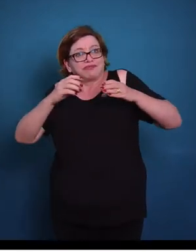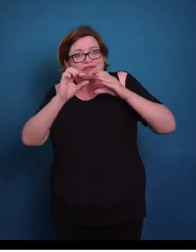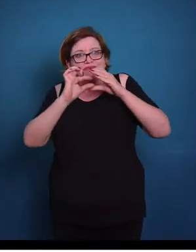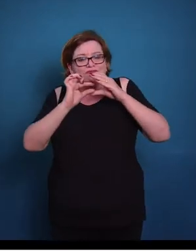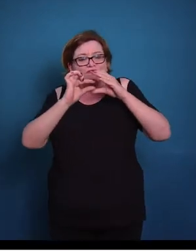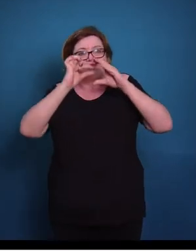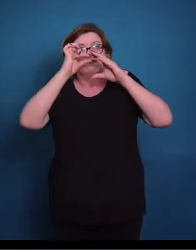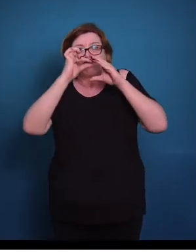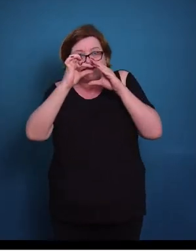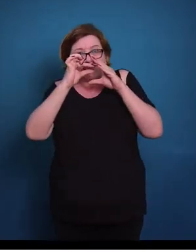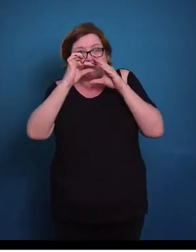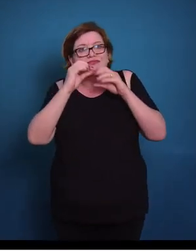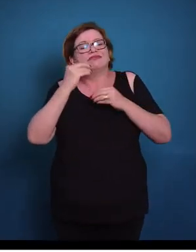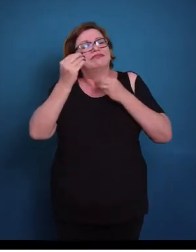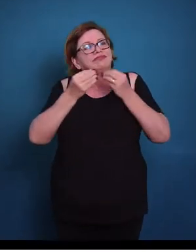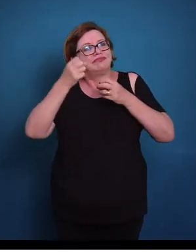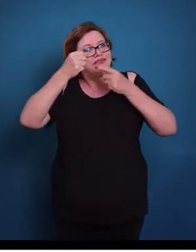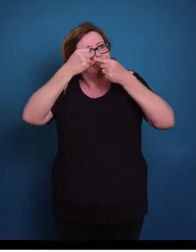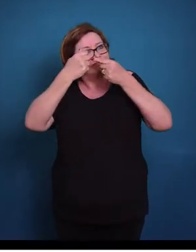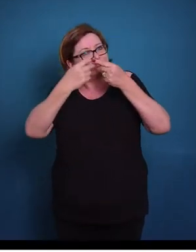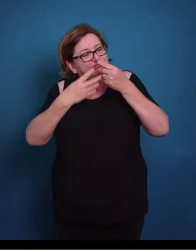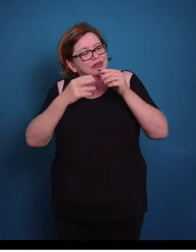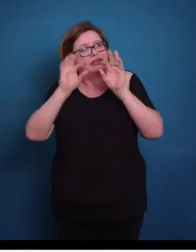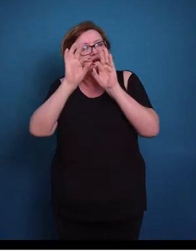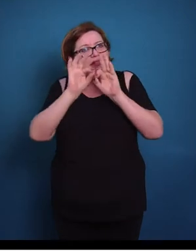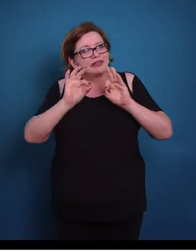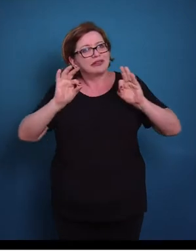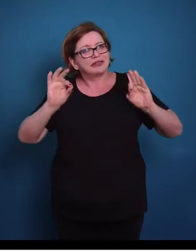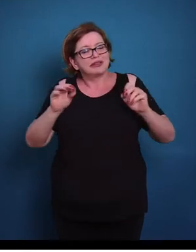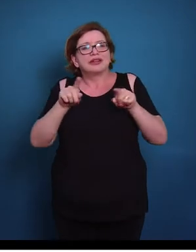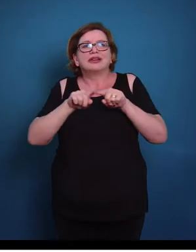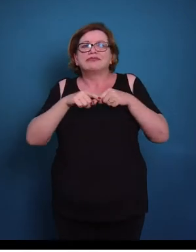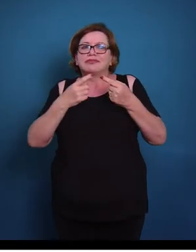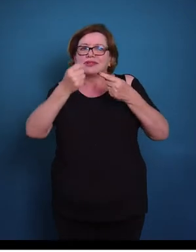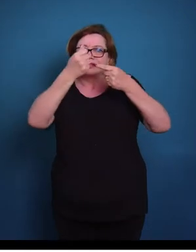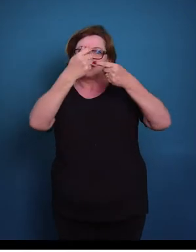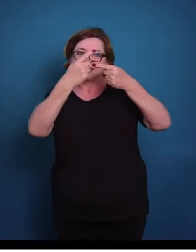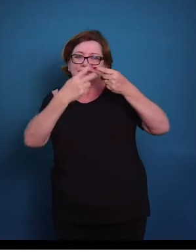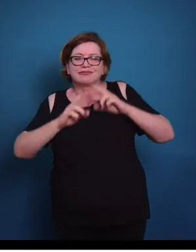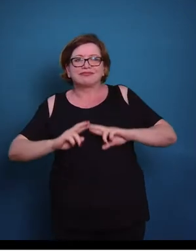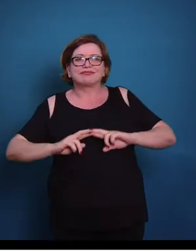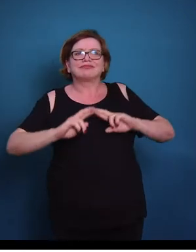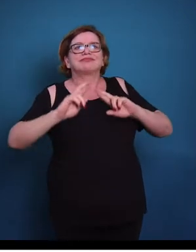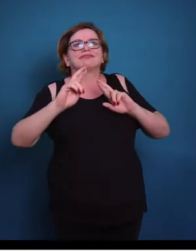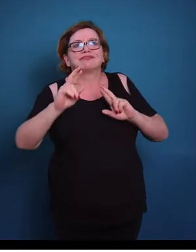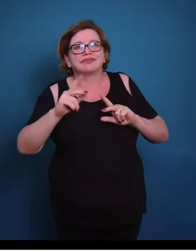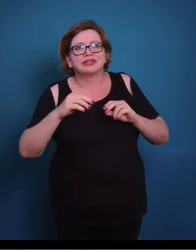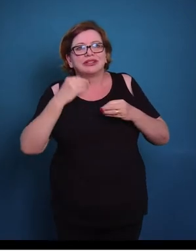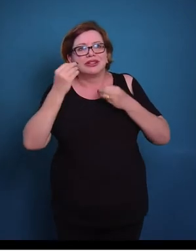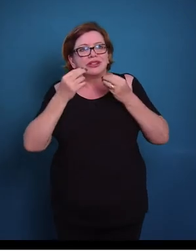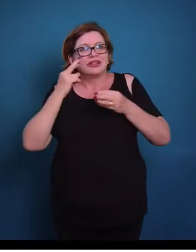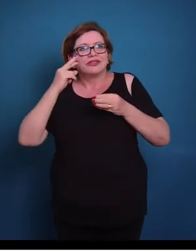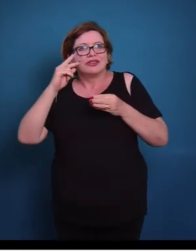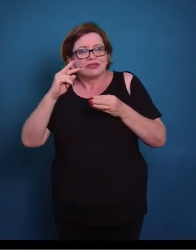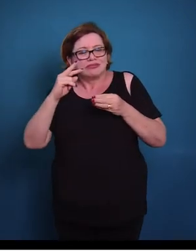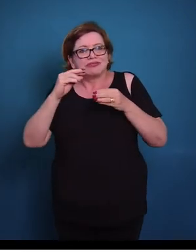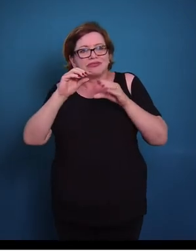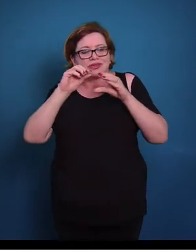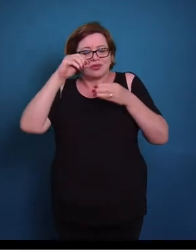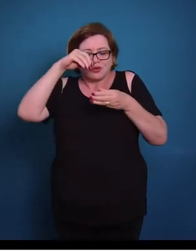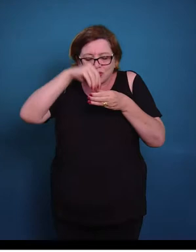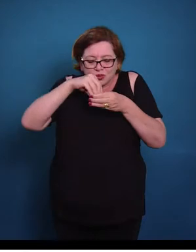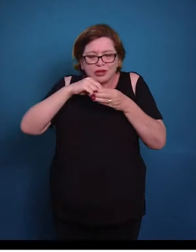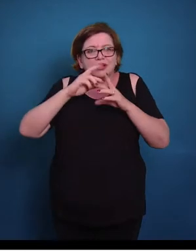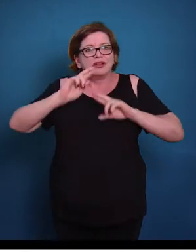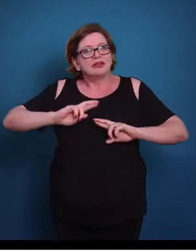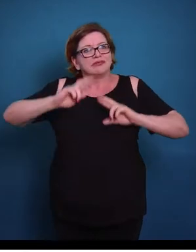característica, apesar de ser um epitélio simples, dá uma característica dele ser estratificado. Então nós vemos núcleos em diferentes alturas.